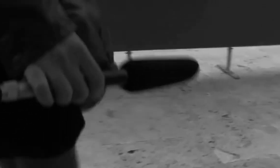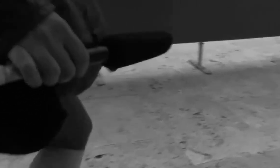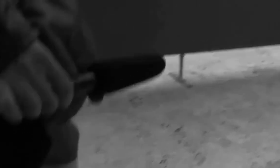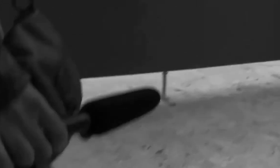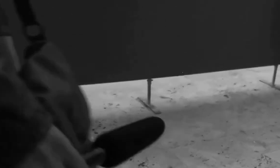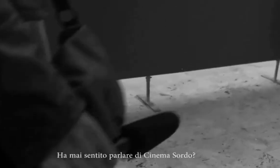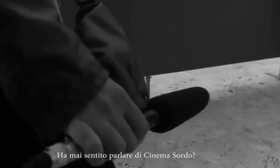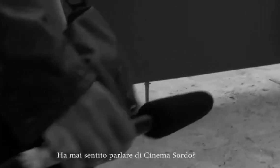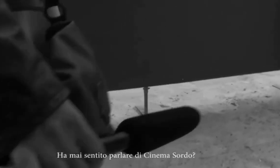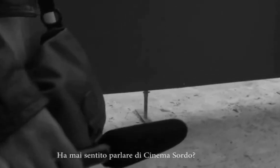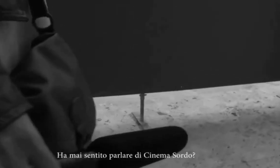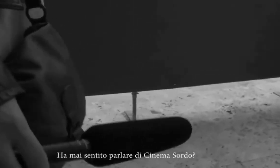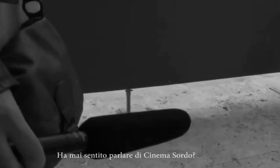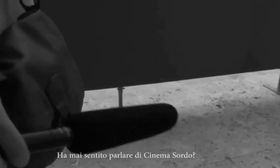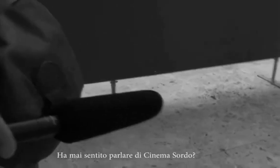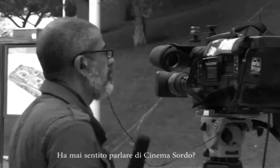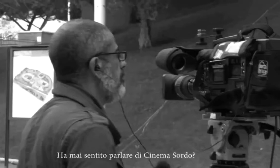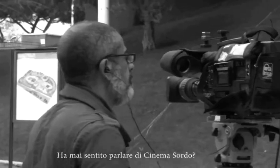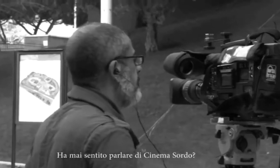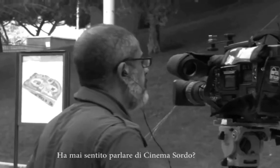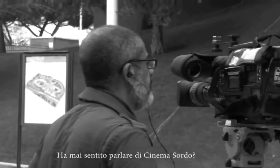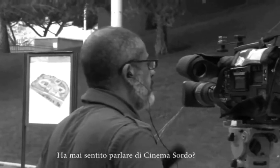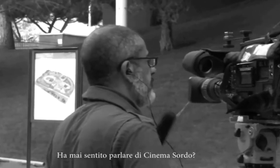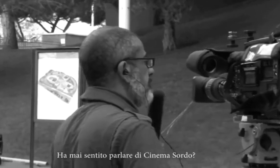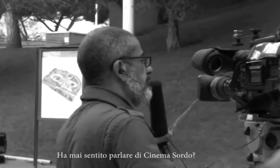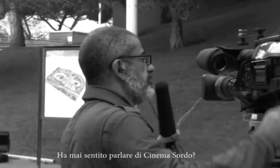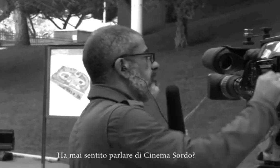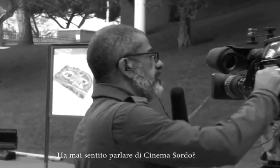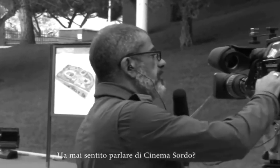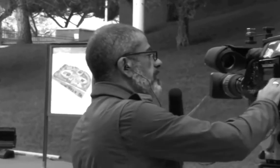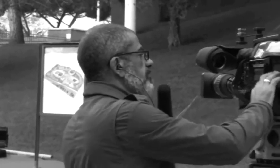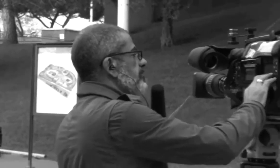Mh? Ha mai sentito parlare di cinema sordo?